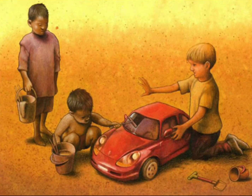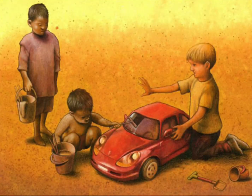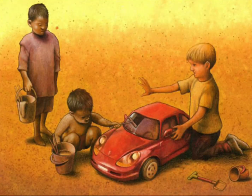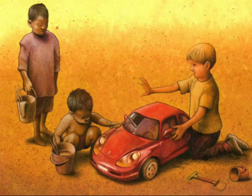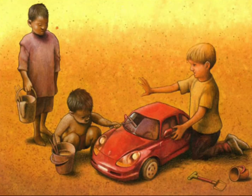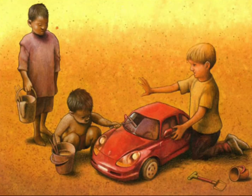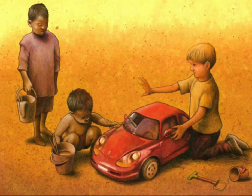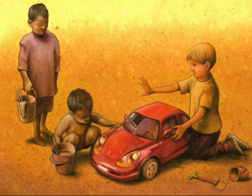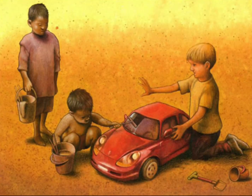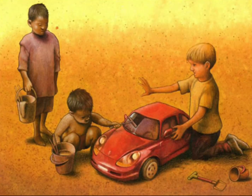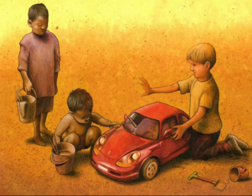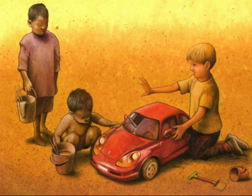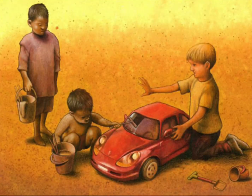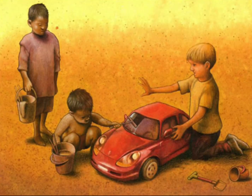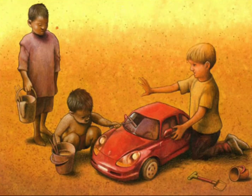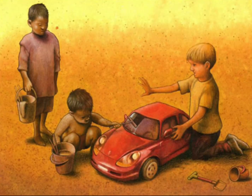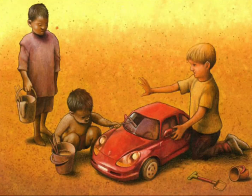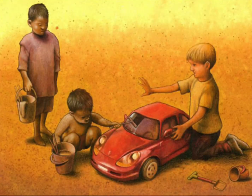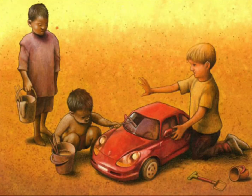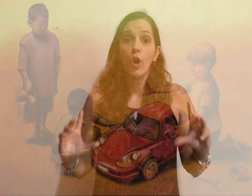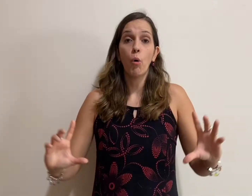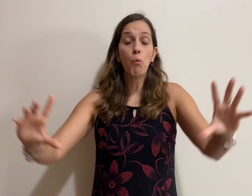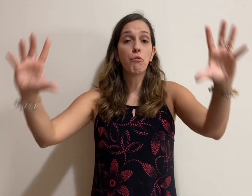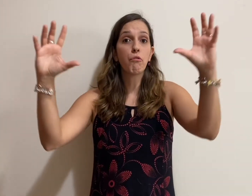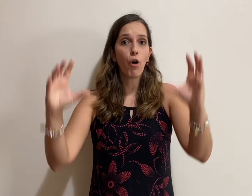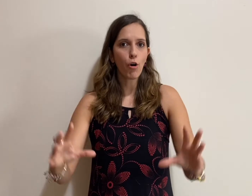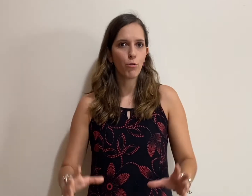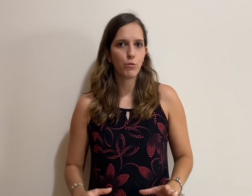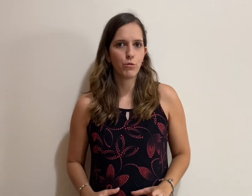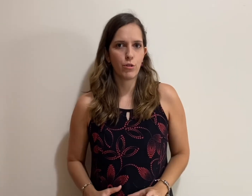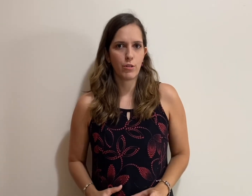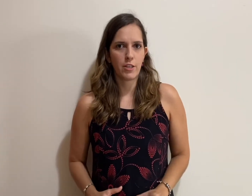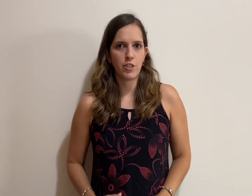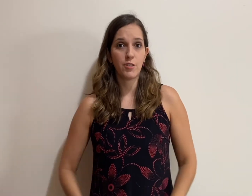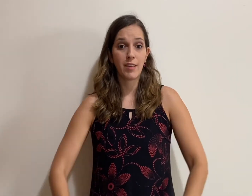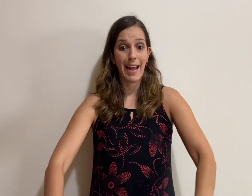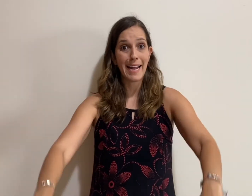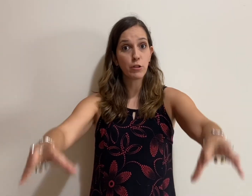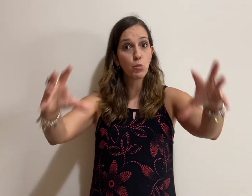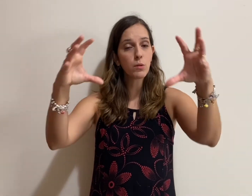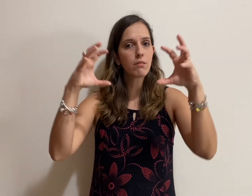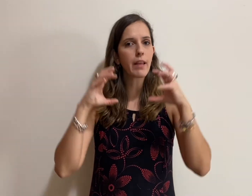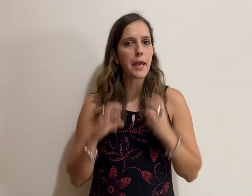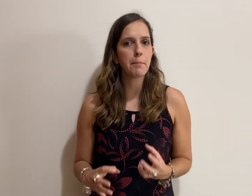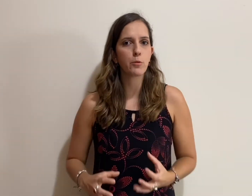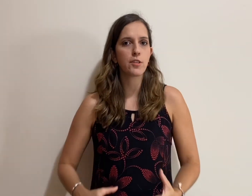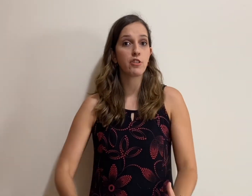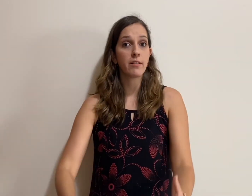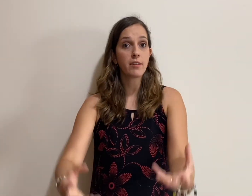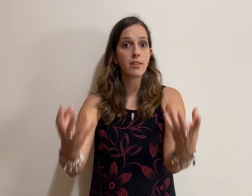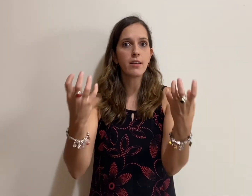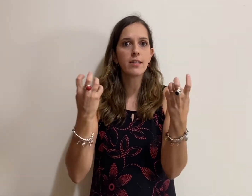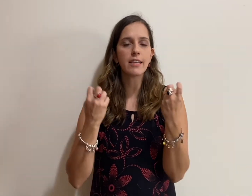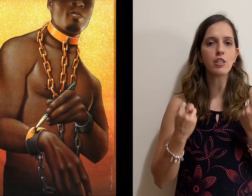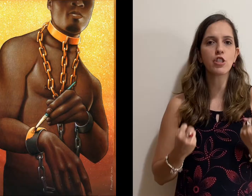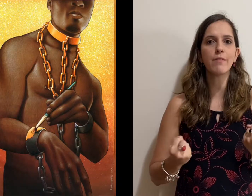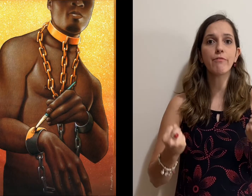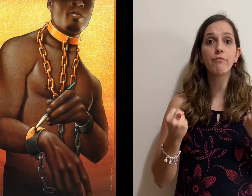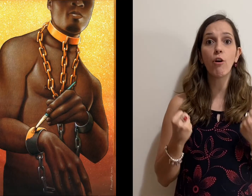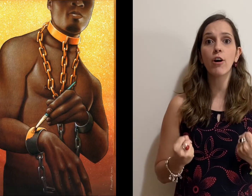né? Fazer ideia de horizonte. Por quê? O foco do nosso artista é no tema, ou seja, é nessa crítica forte